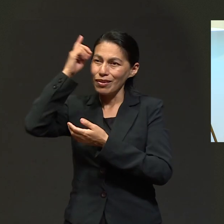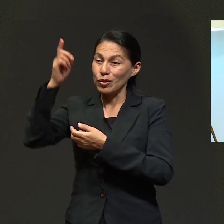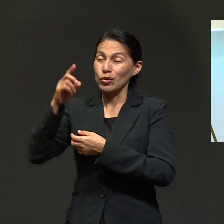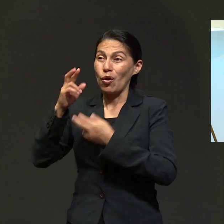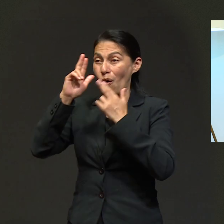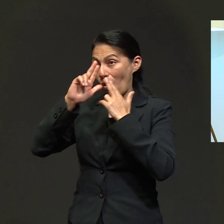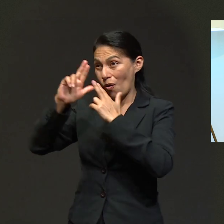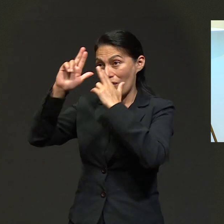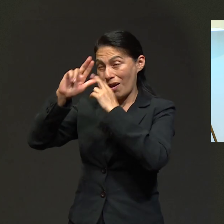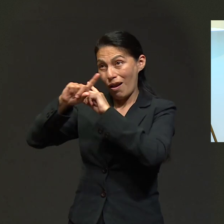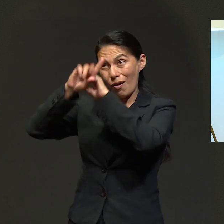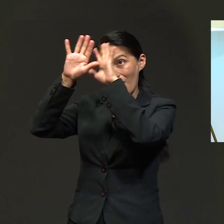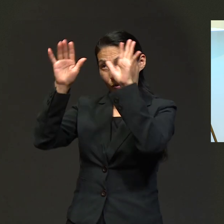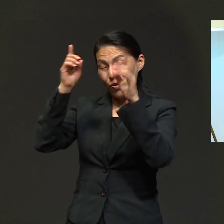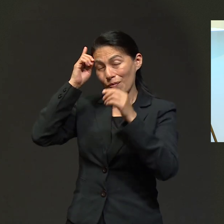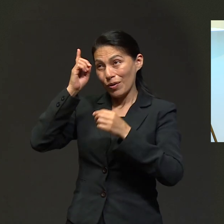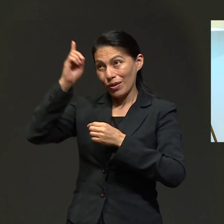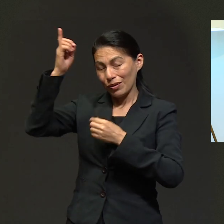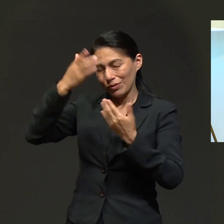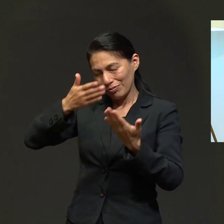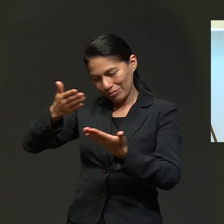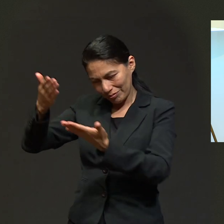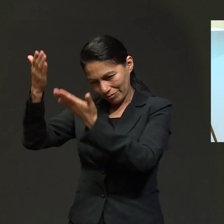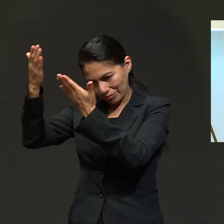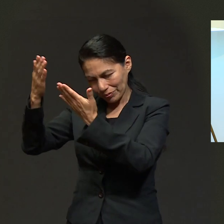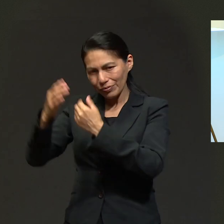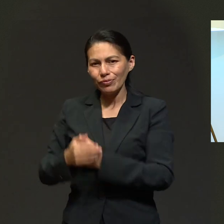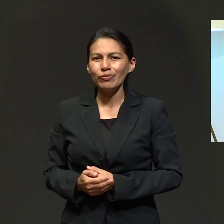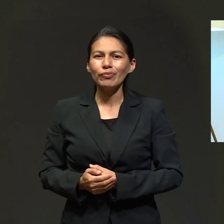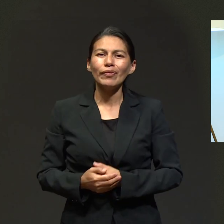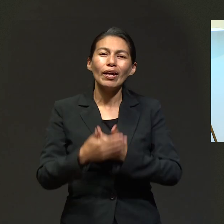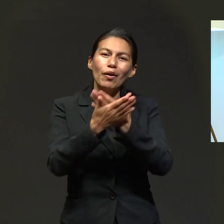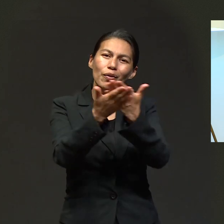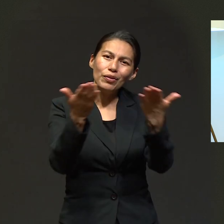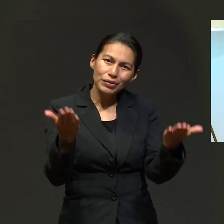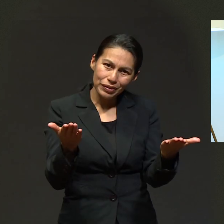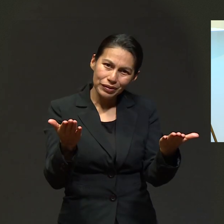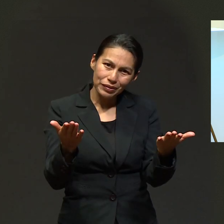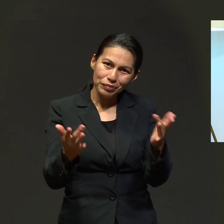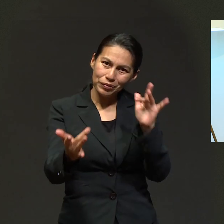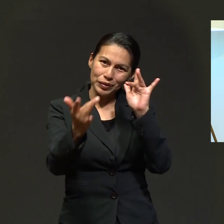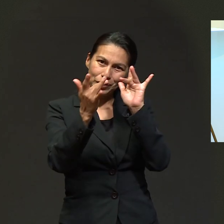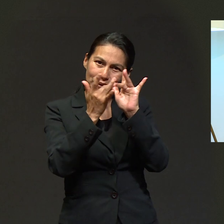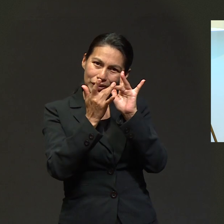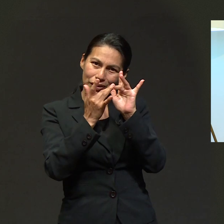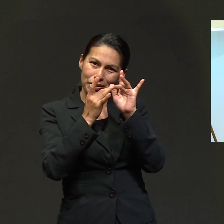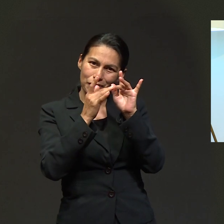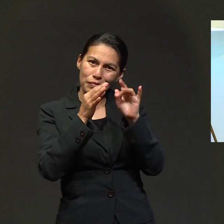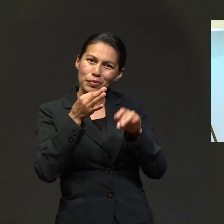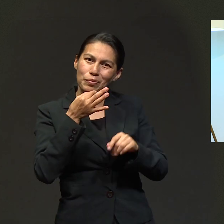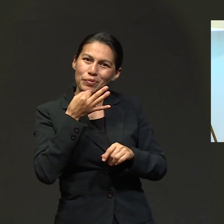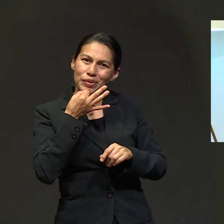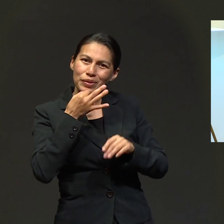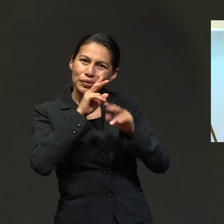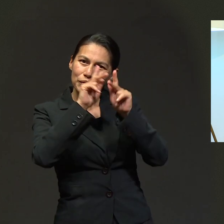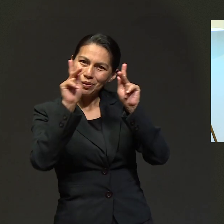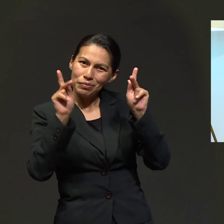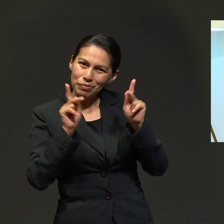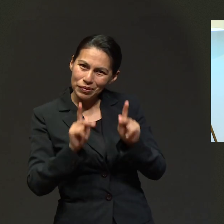queridos, gracias por estar en estos momentos de paz. Porque este